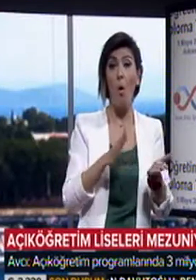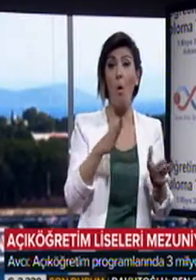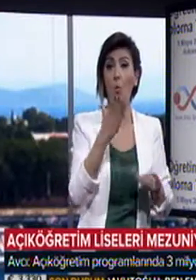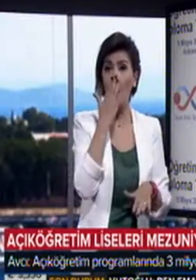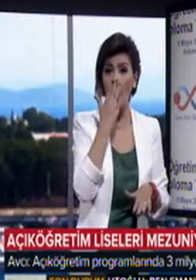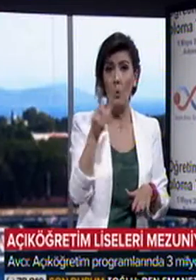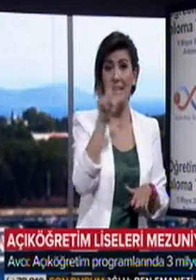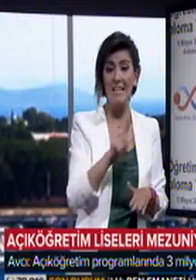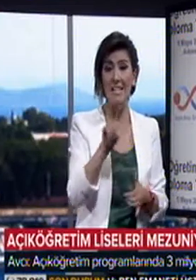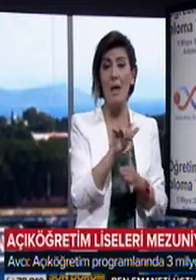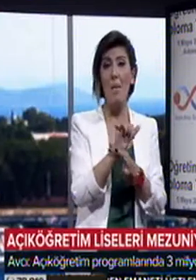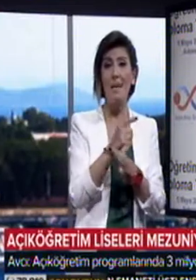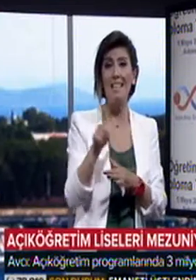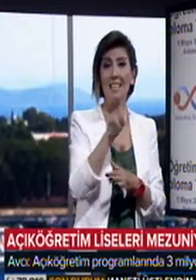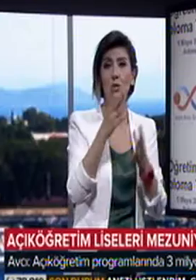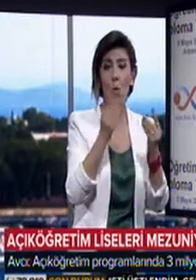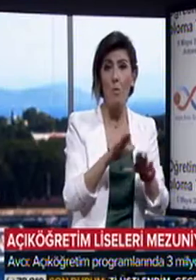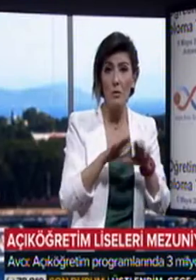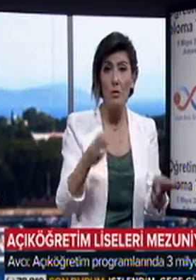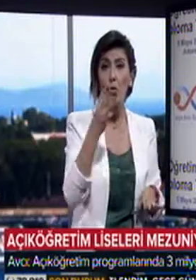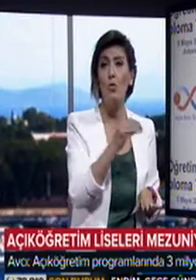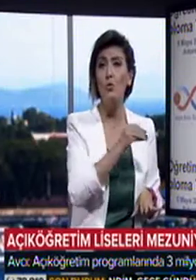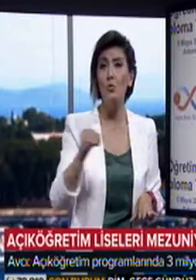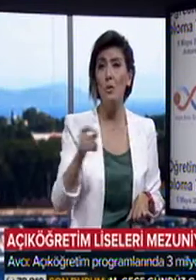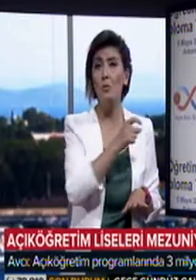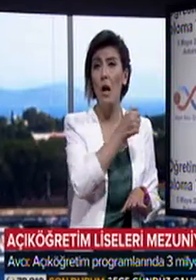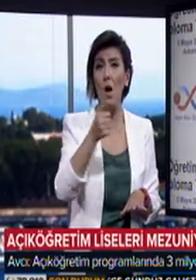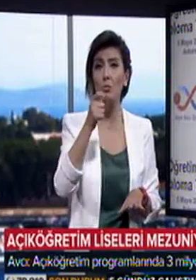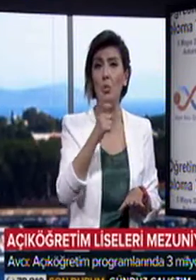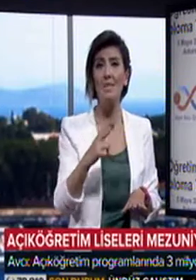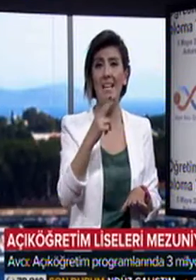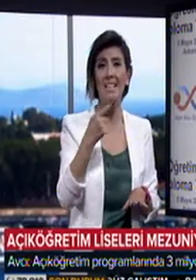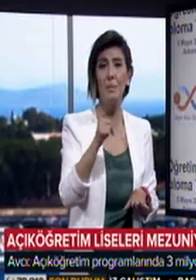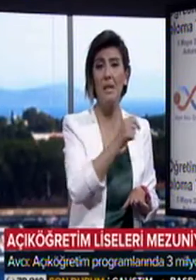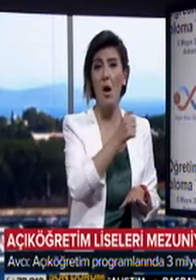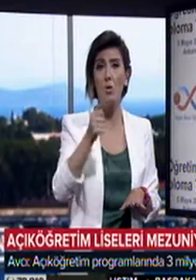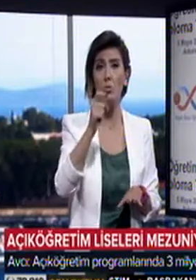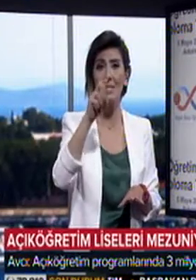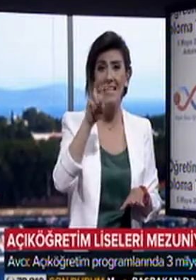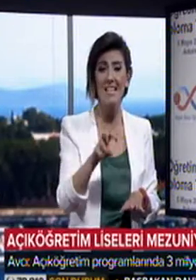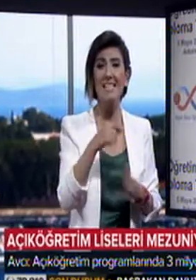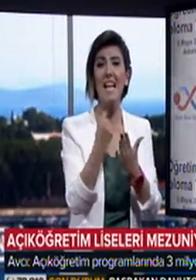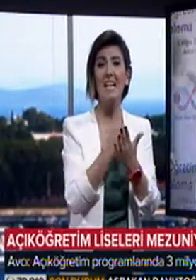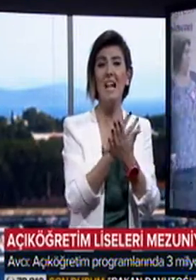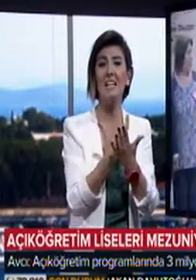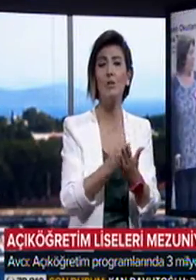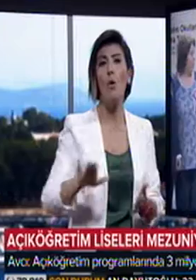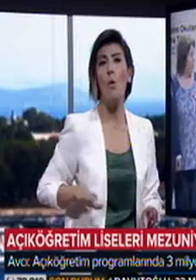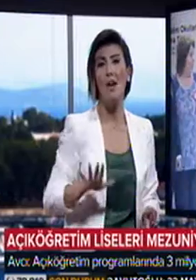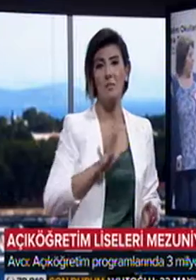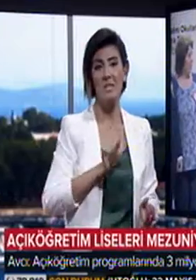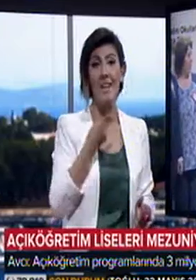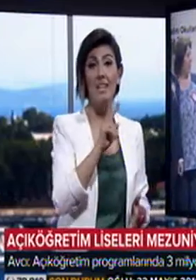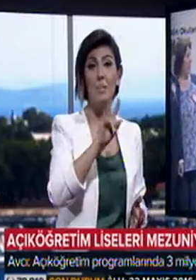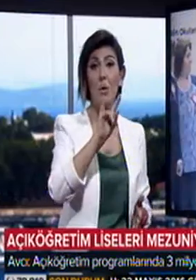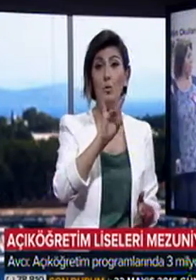ortaokul, lise ve mesleki lise olmak üzere 3 milyon 697 bin 698 kayıtlı öğrencimiz